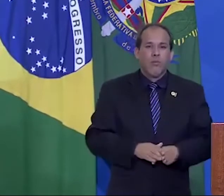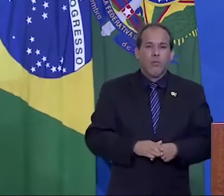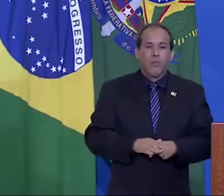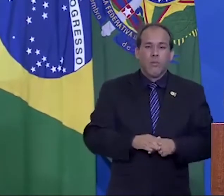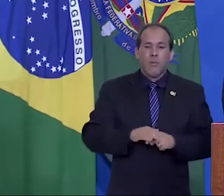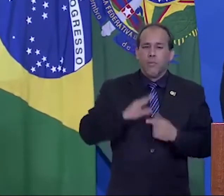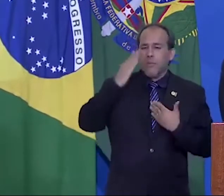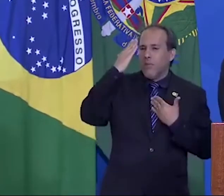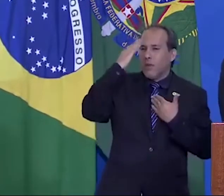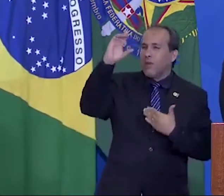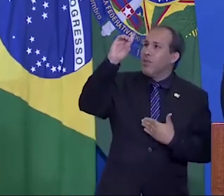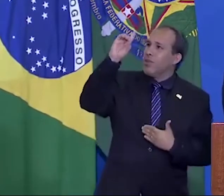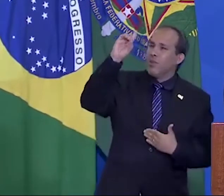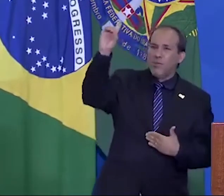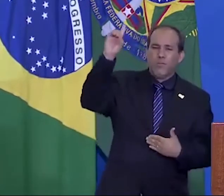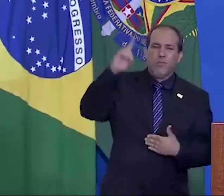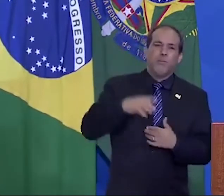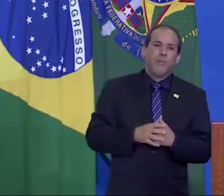gratidão.